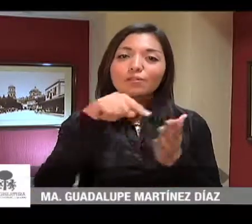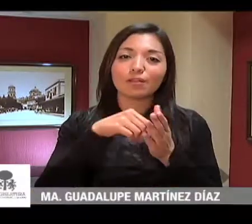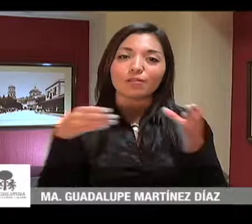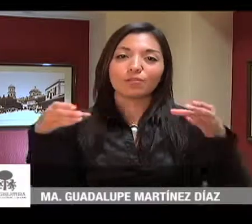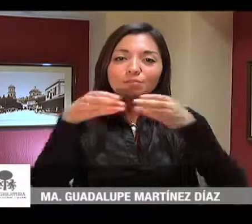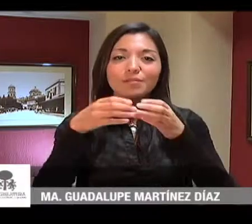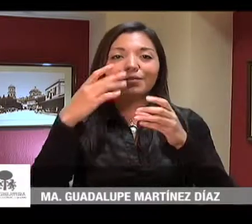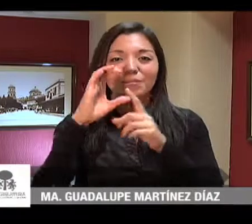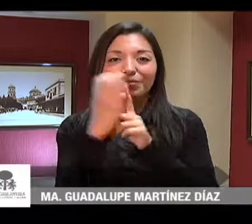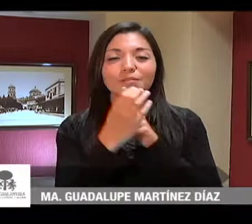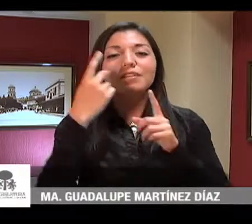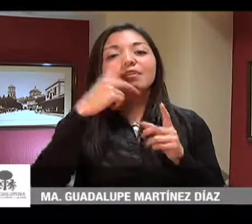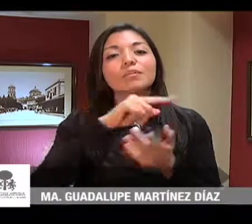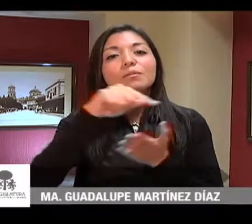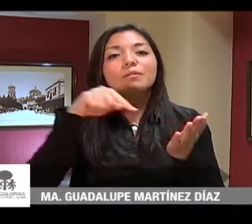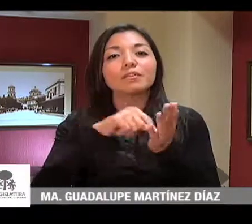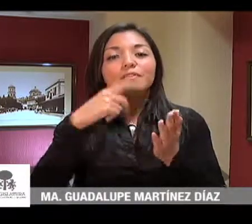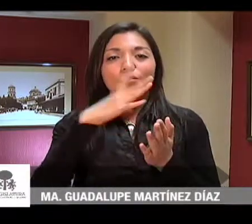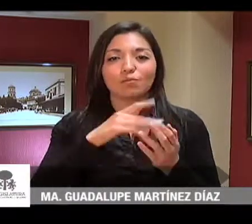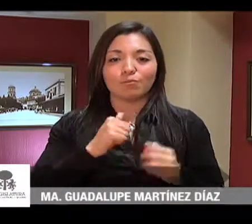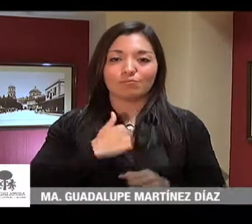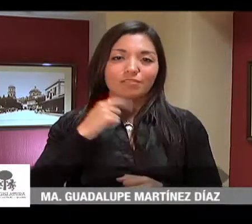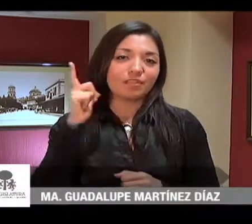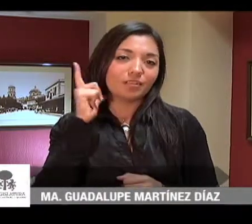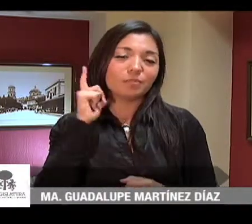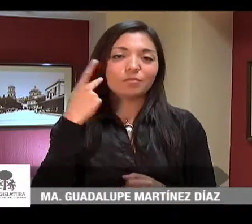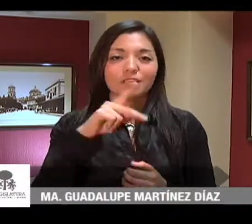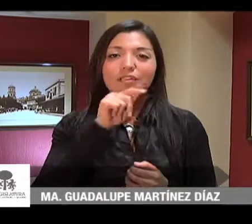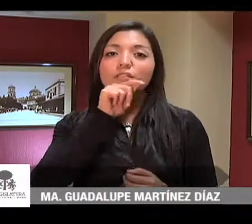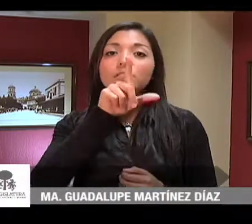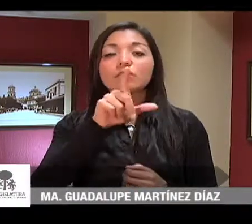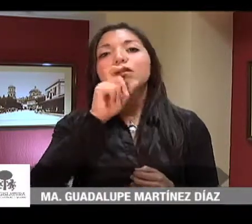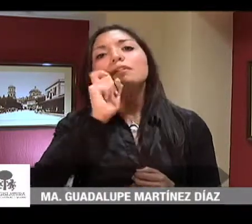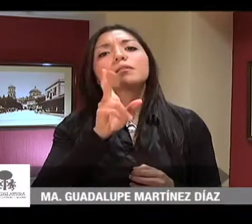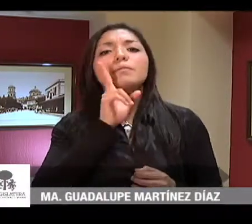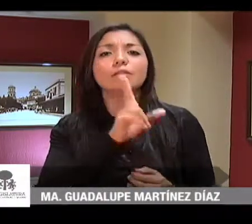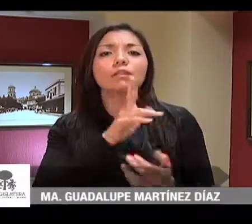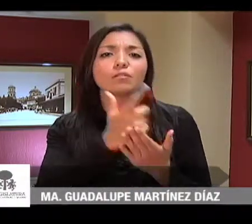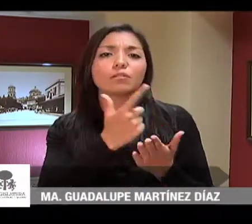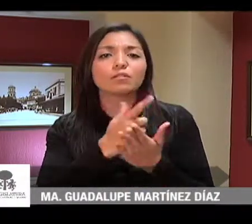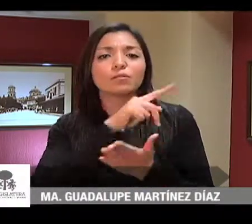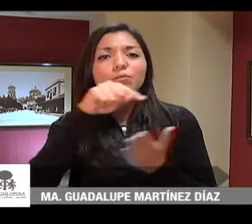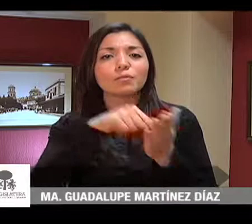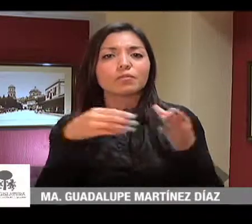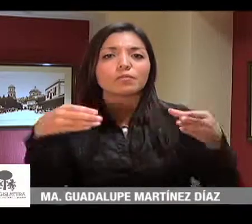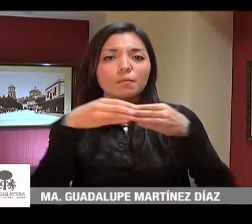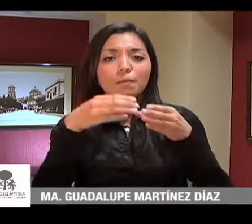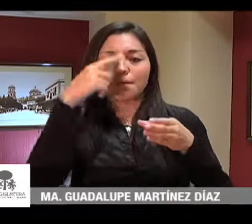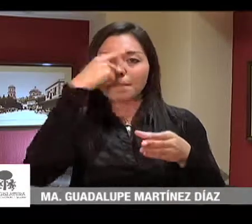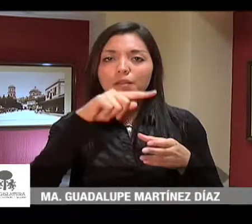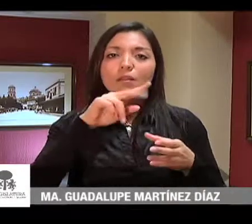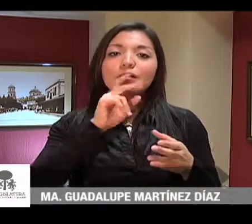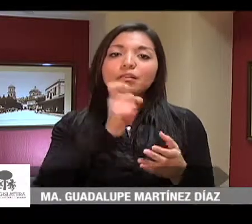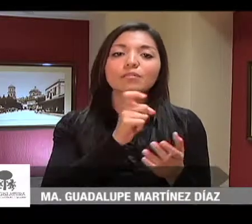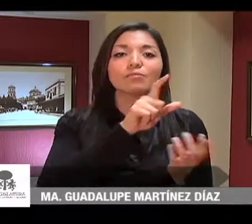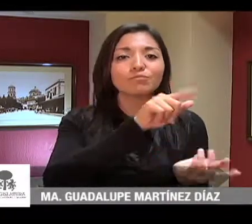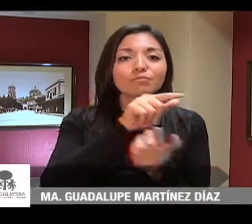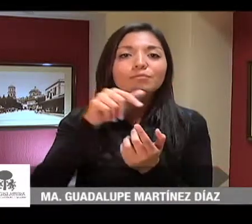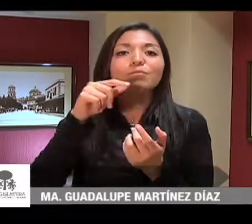Legislativo de Jalisco dio cuenta de las conclusiones del foro que se realizó para recabar propuestas y sugerencias que ayuden a mejorar el funcionamiento del